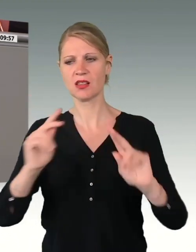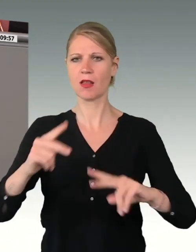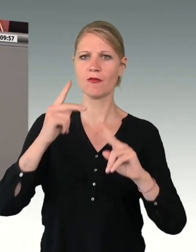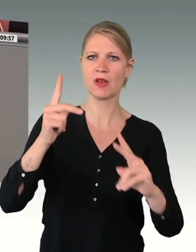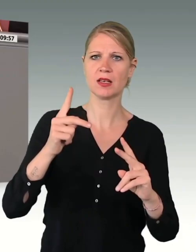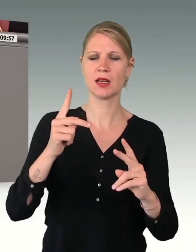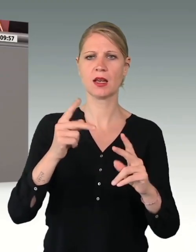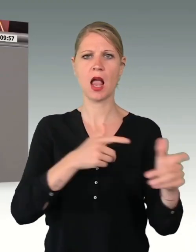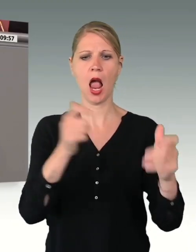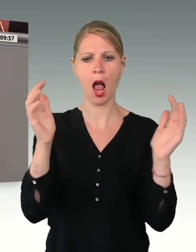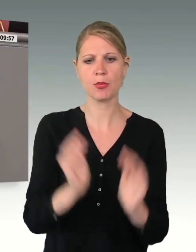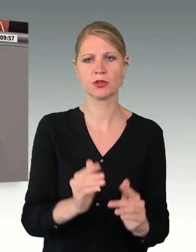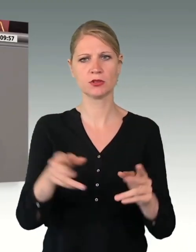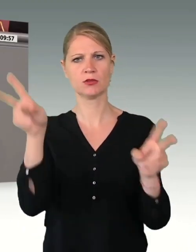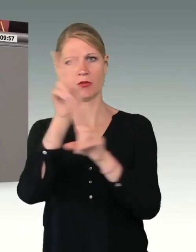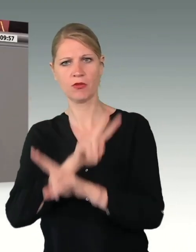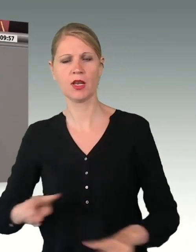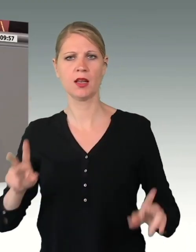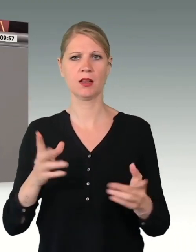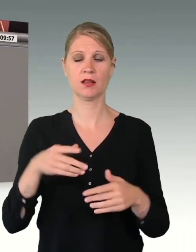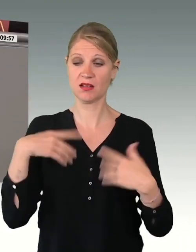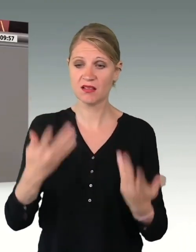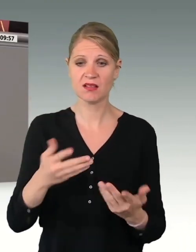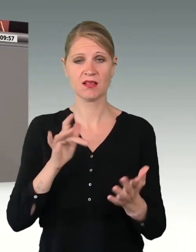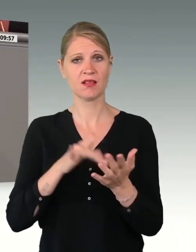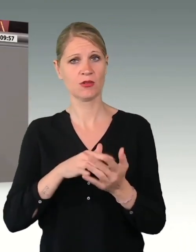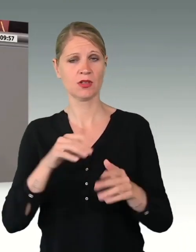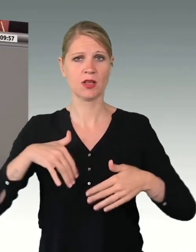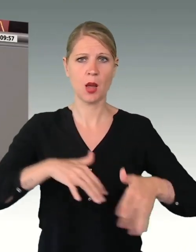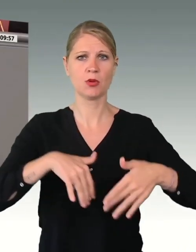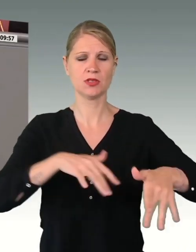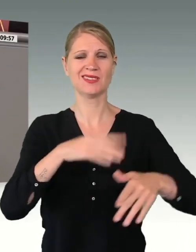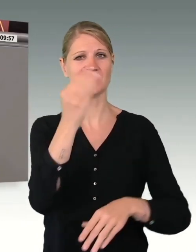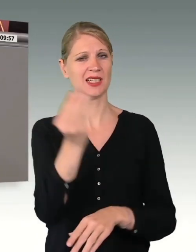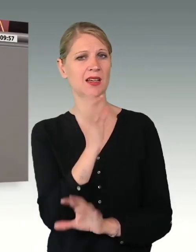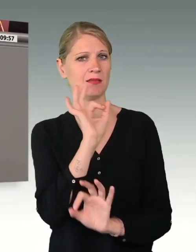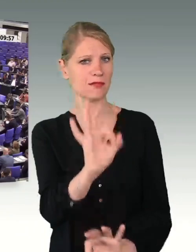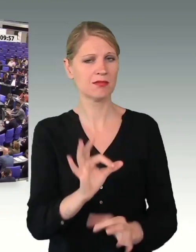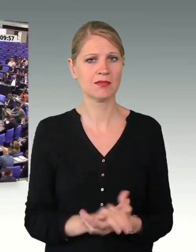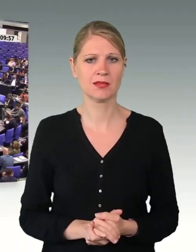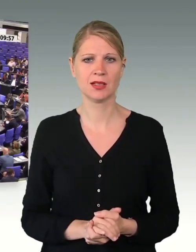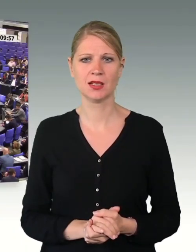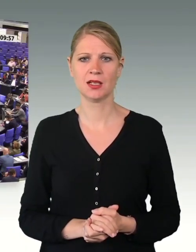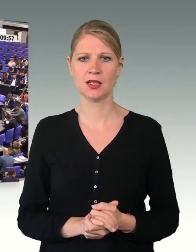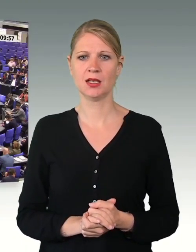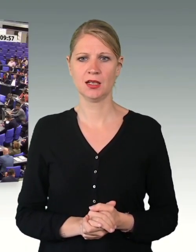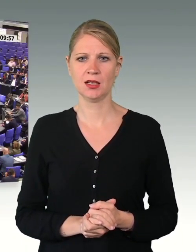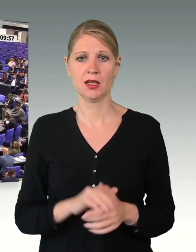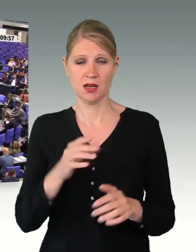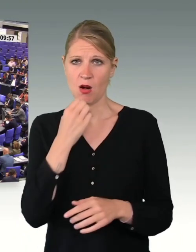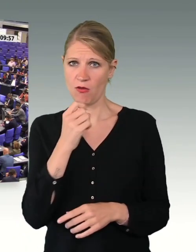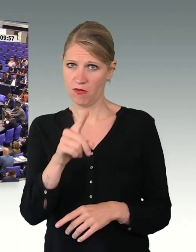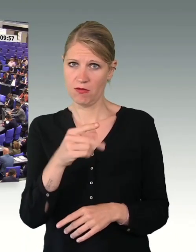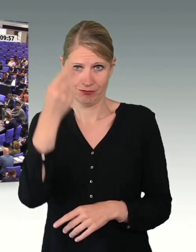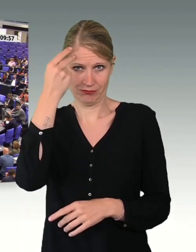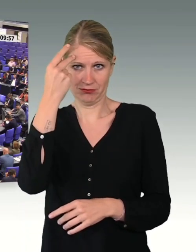zu begeben, dafür zu demonstrieren. Und das war ein gutes Zeichen. Frau Högl, eins war auch das Ihr Anliegen. Ich hoffe, das vergessen Sie nicht.